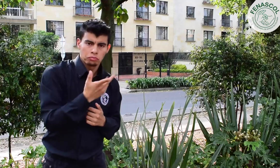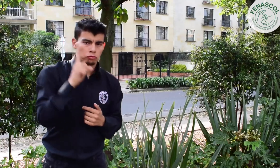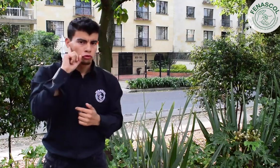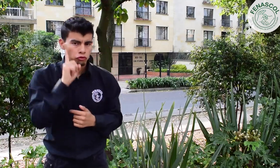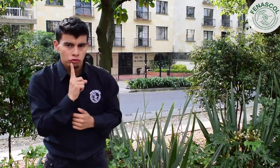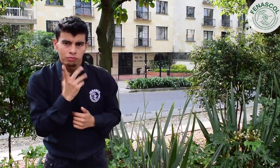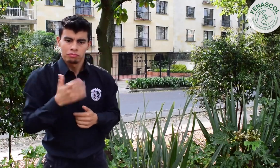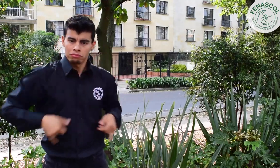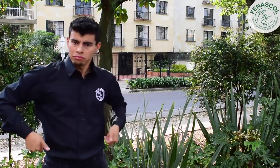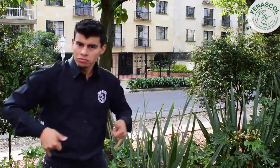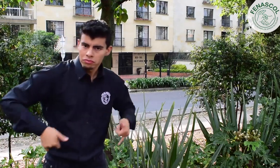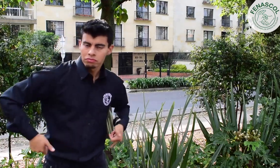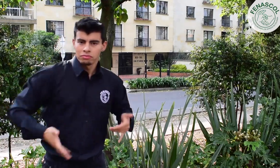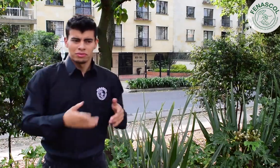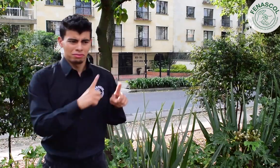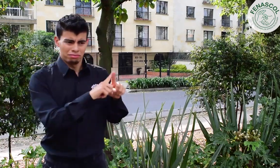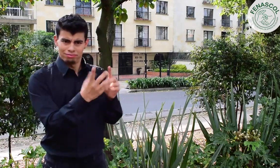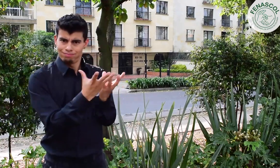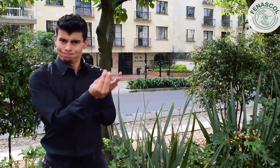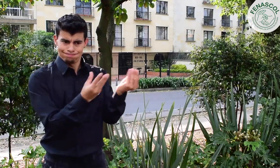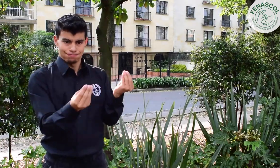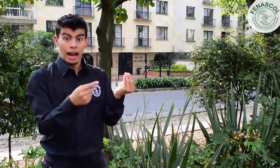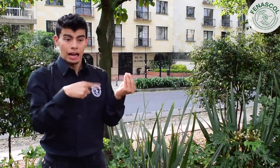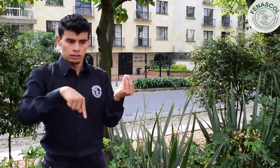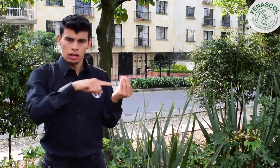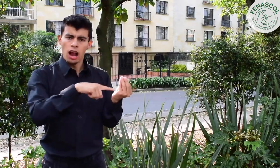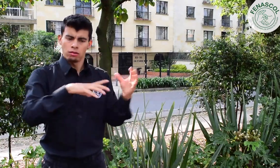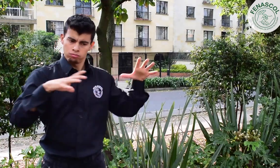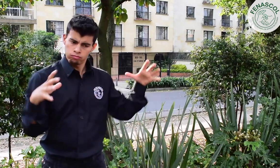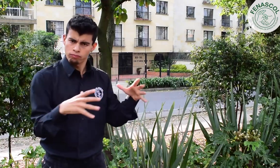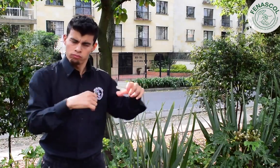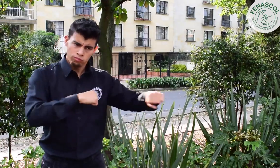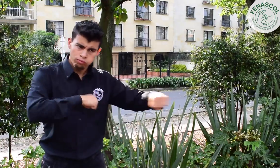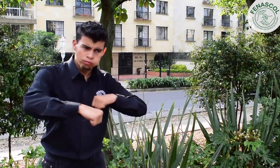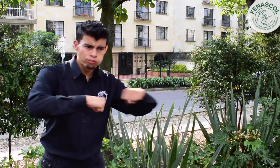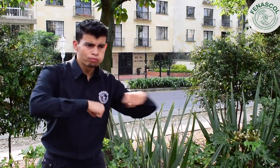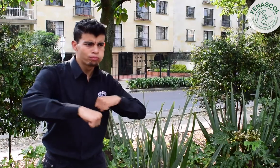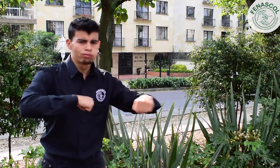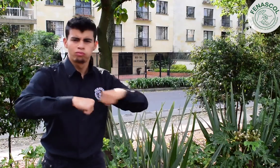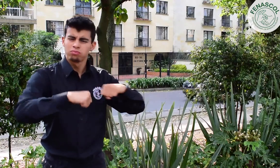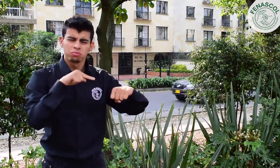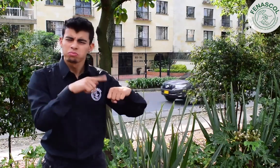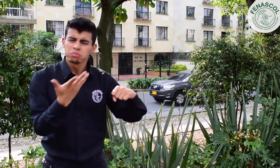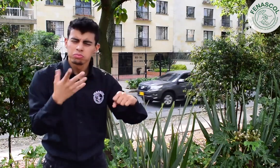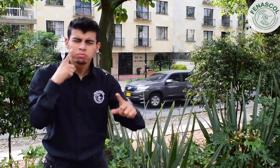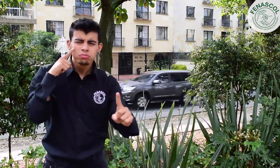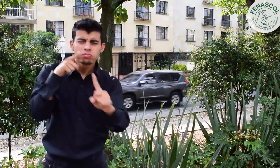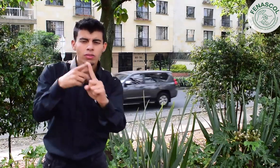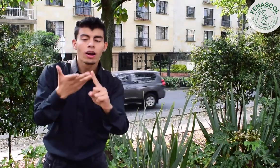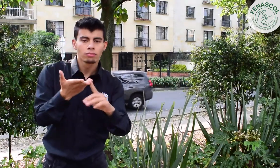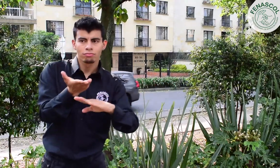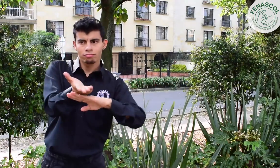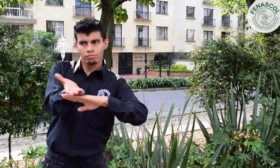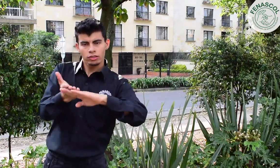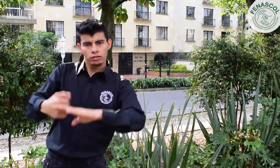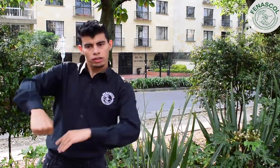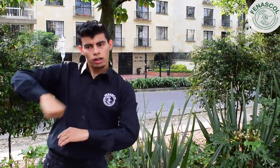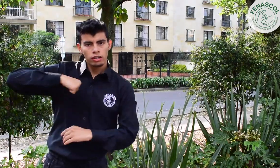visión, sordos con discapacidad física y demás grupos, gestionan la exigencia de sus derechos y un trato equitativo y una